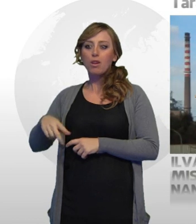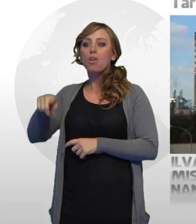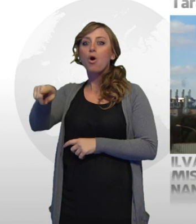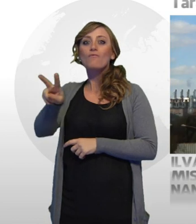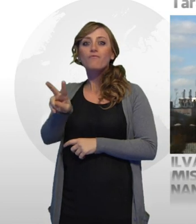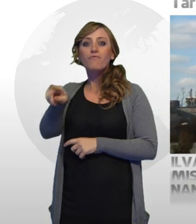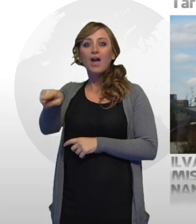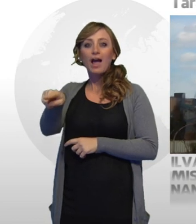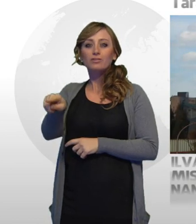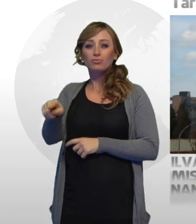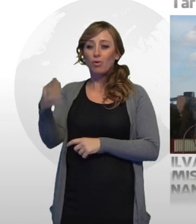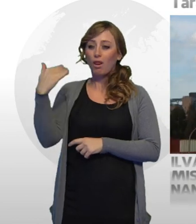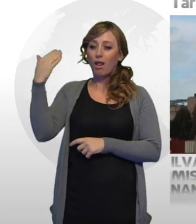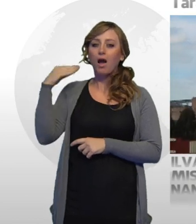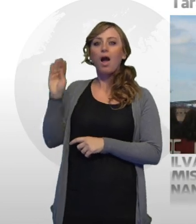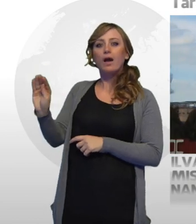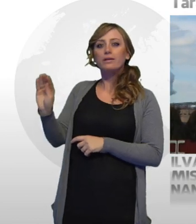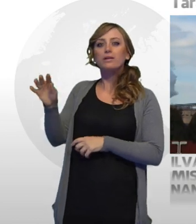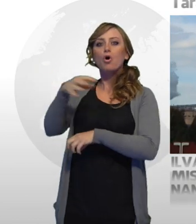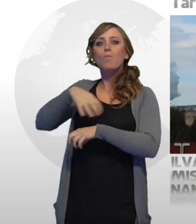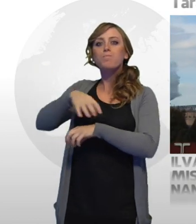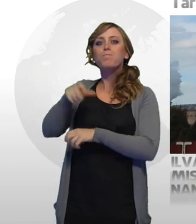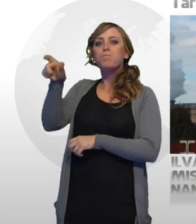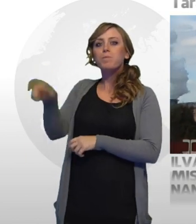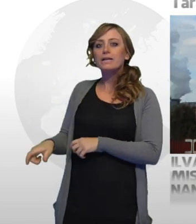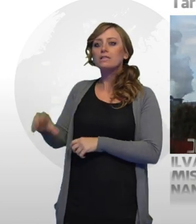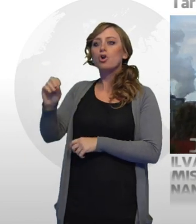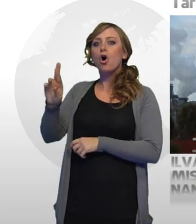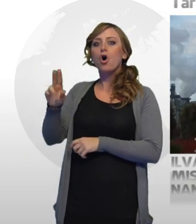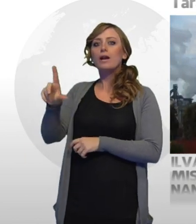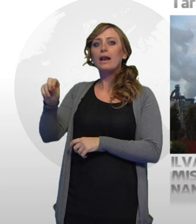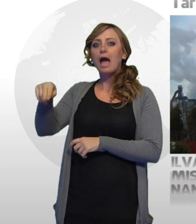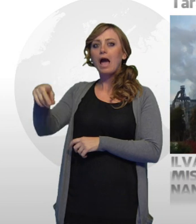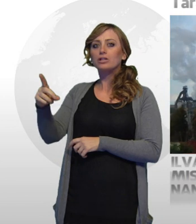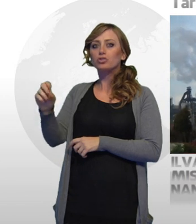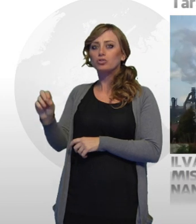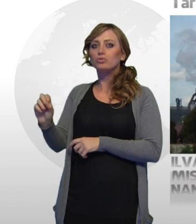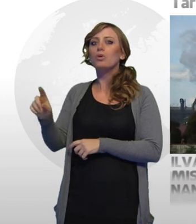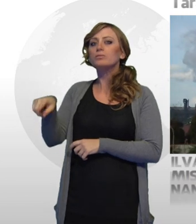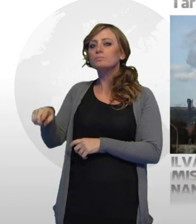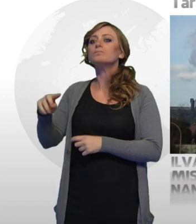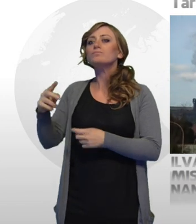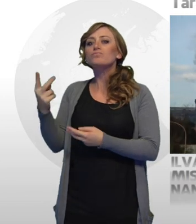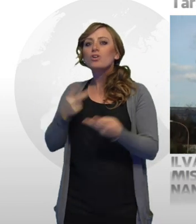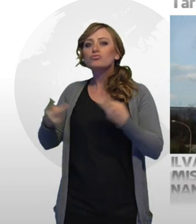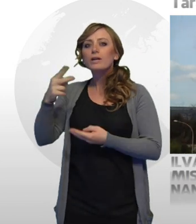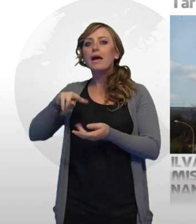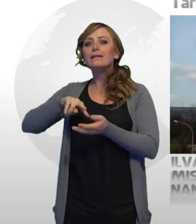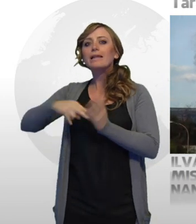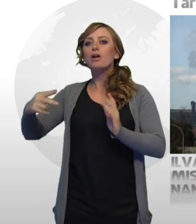al ministro Orlando che si applicasse all'ILVA la migliore tecnologia disponibile per abbattere